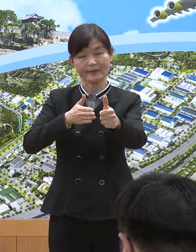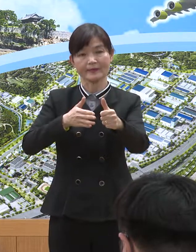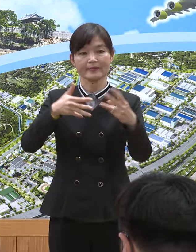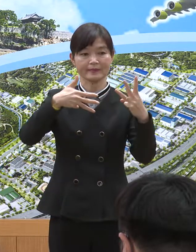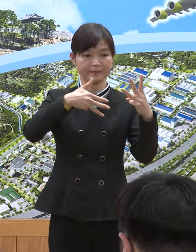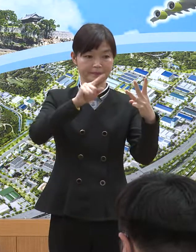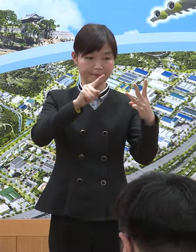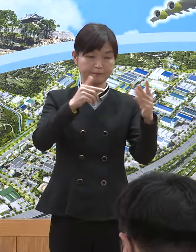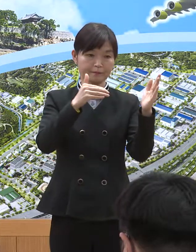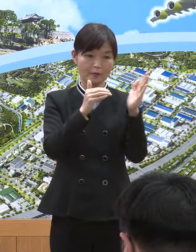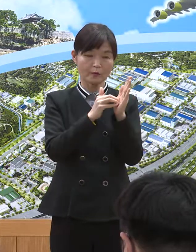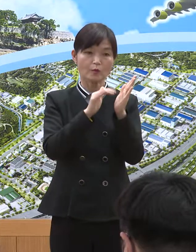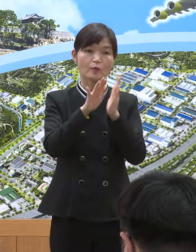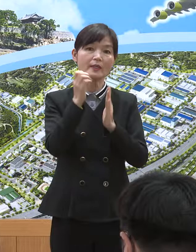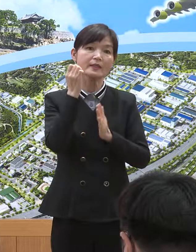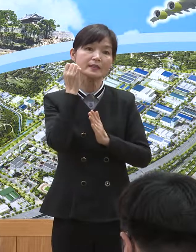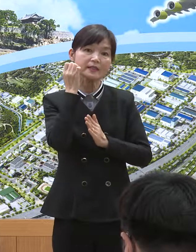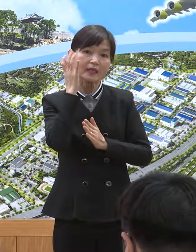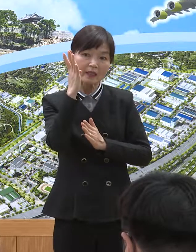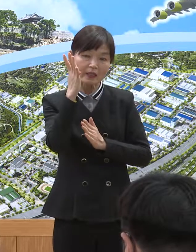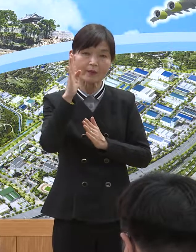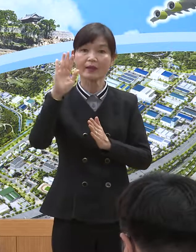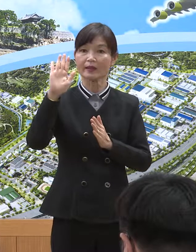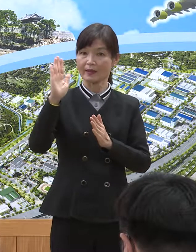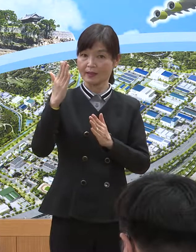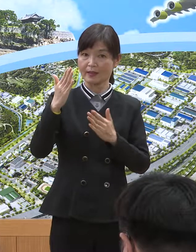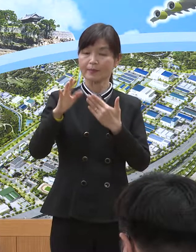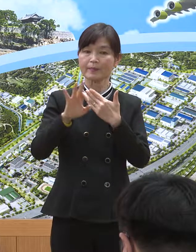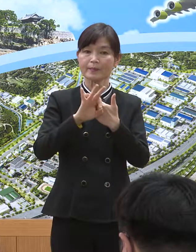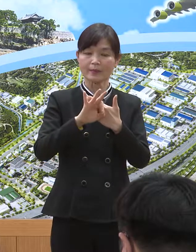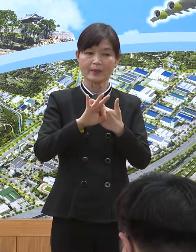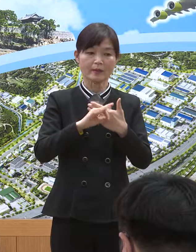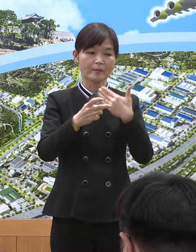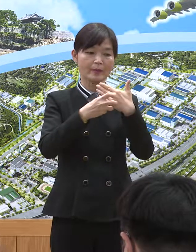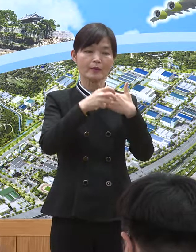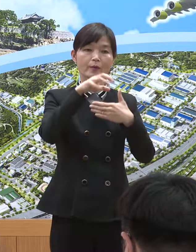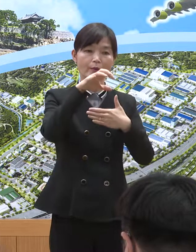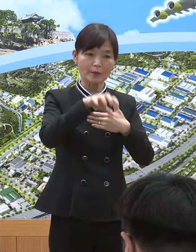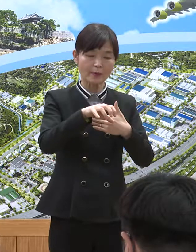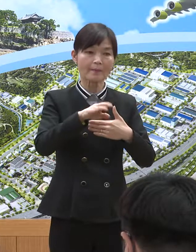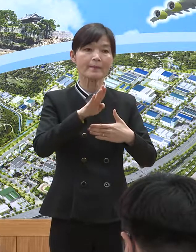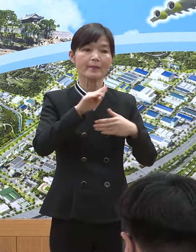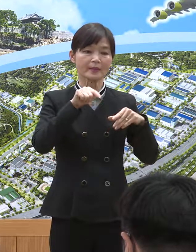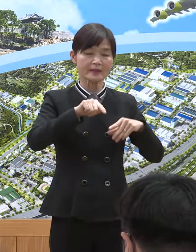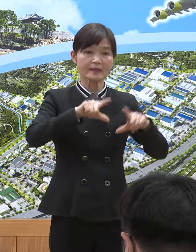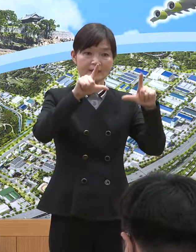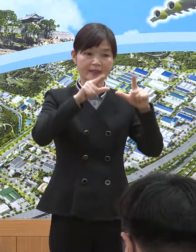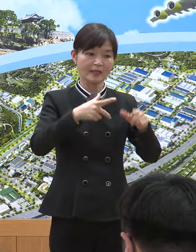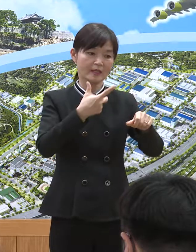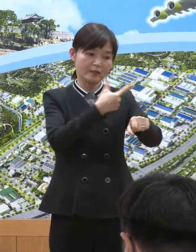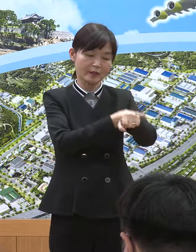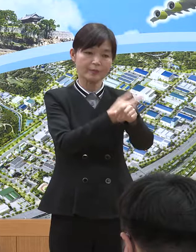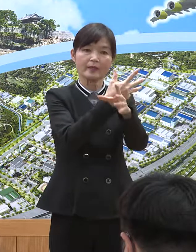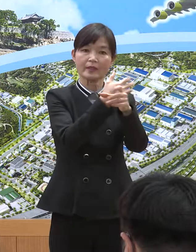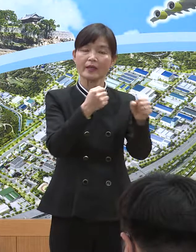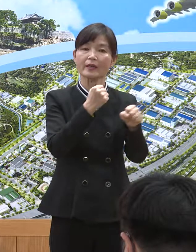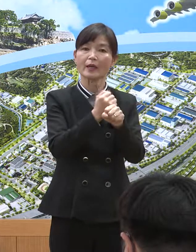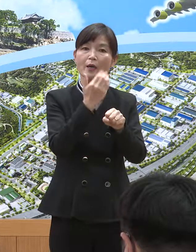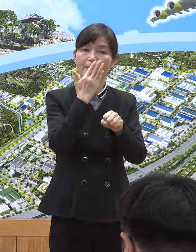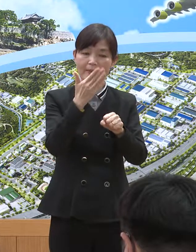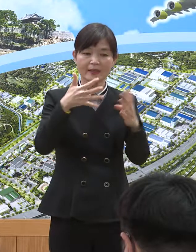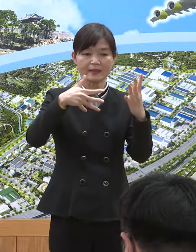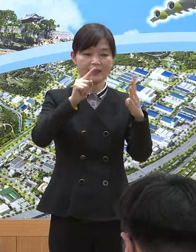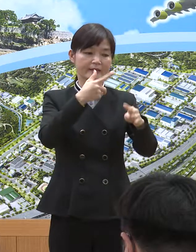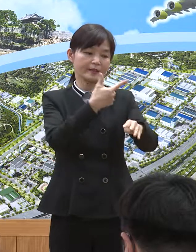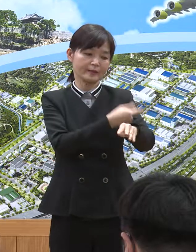3차 접종 후 4개월이 경과하신 경우에는 위탁의료기관 당일 접종이나 사전 예약으로 4차